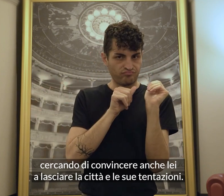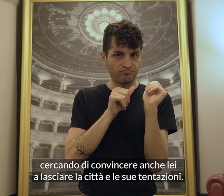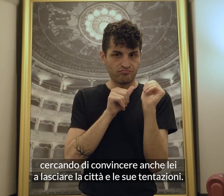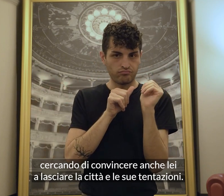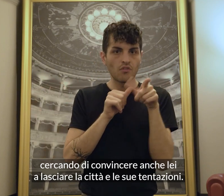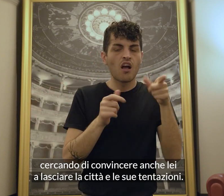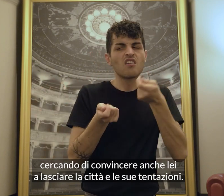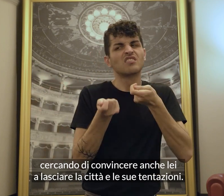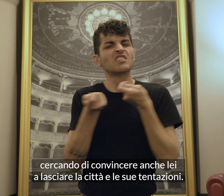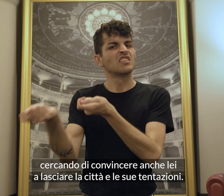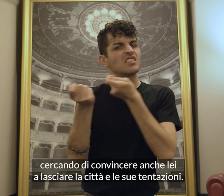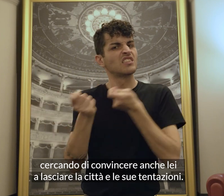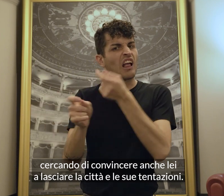e le sue tentazioni.